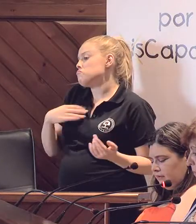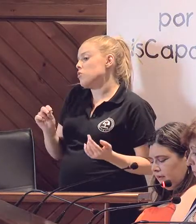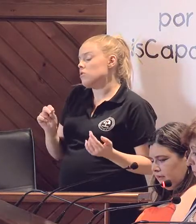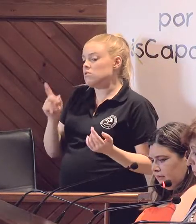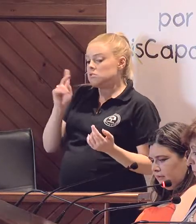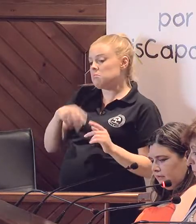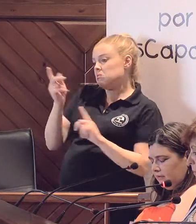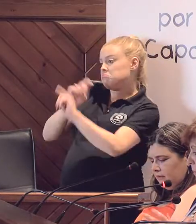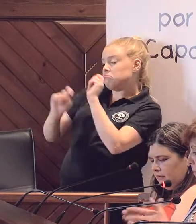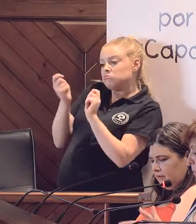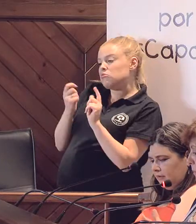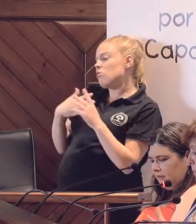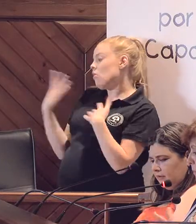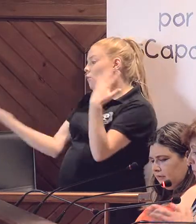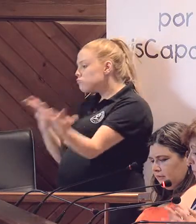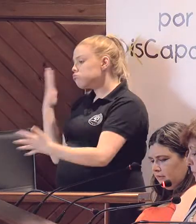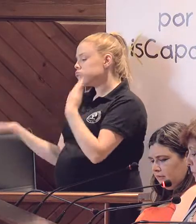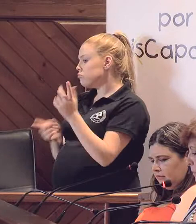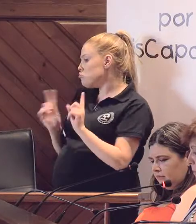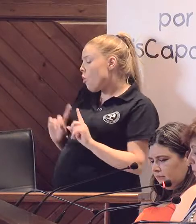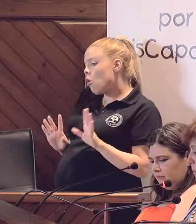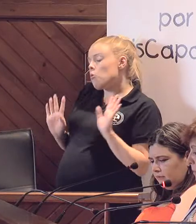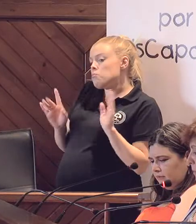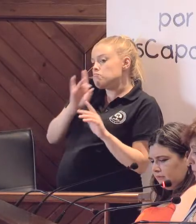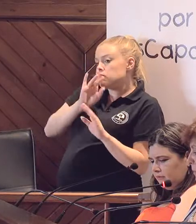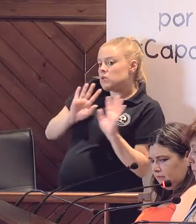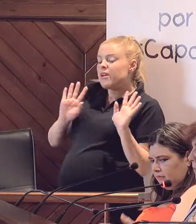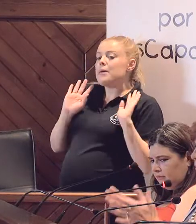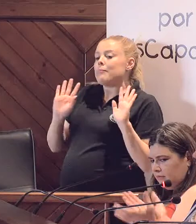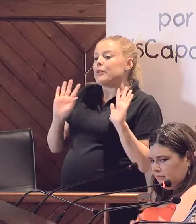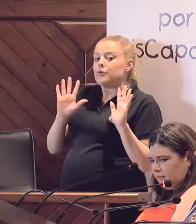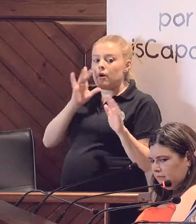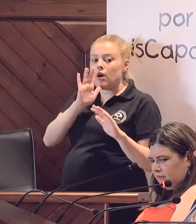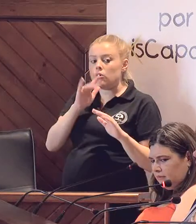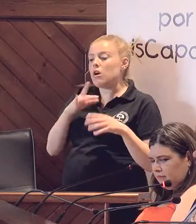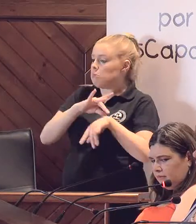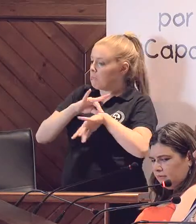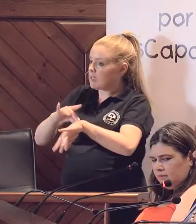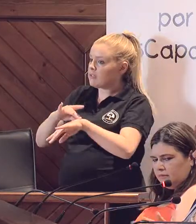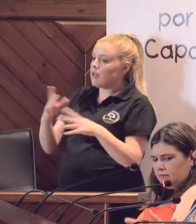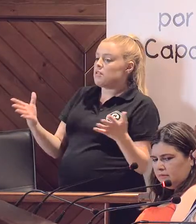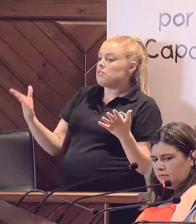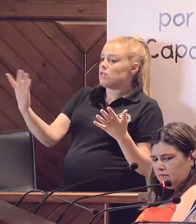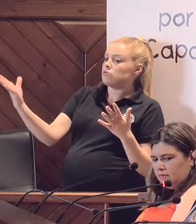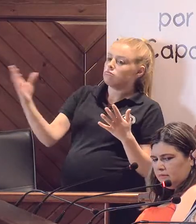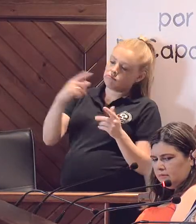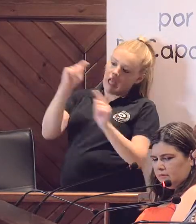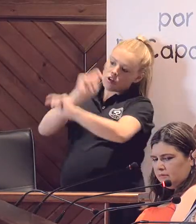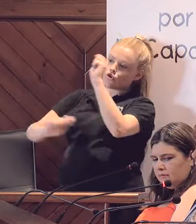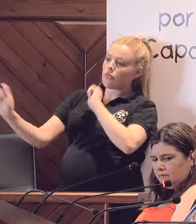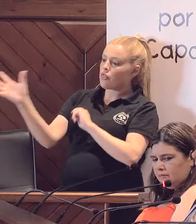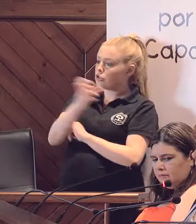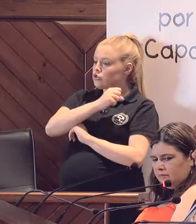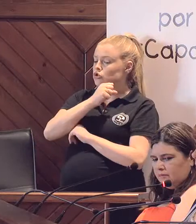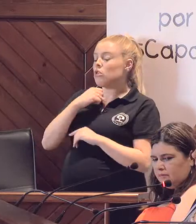parte nuestra. A lo mejor nos hemos empujado demasiado. Pero creo que ahora os invito a que, desde todas las asociaciones,